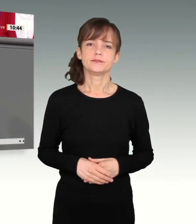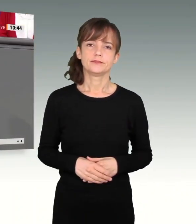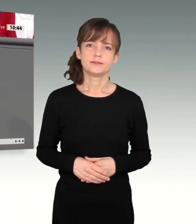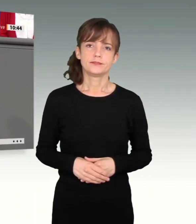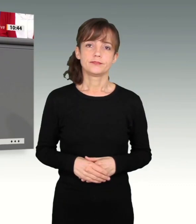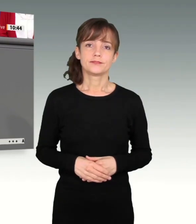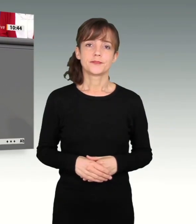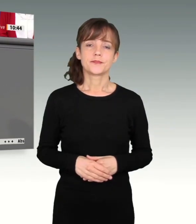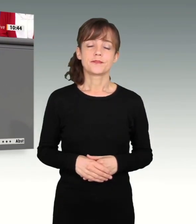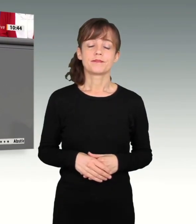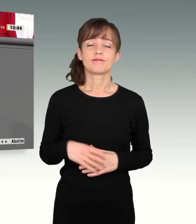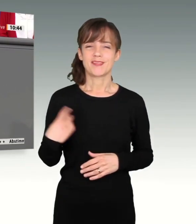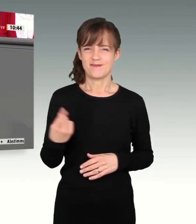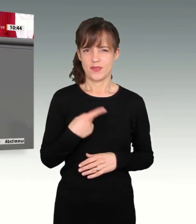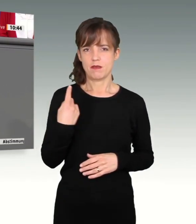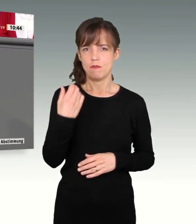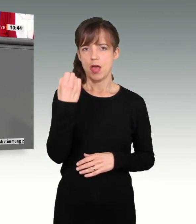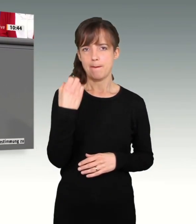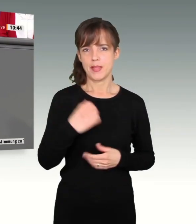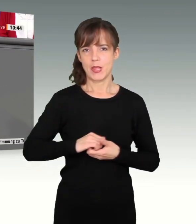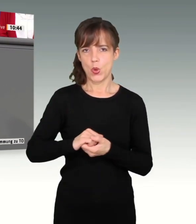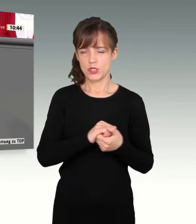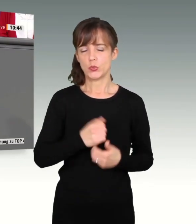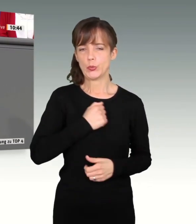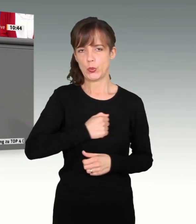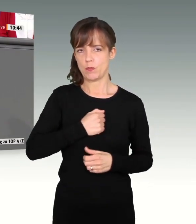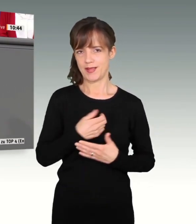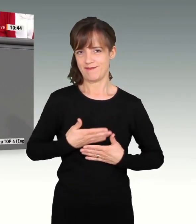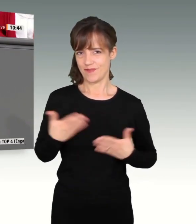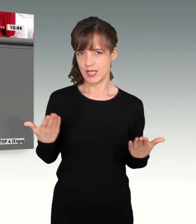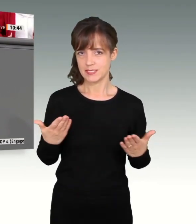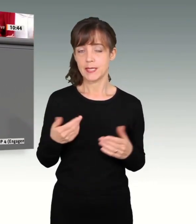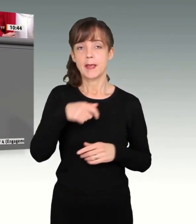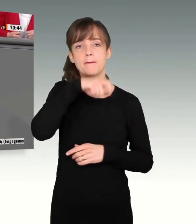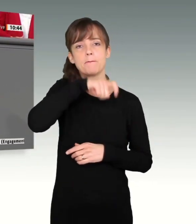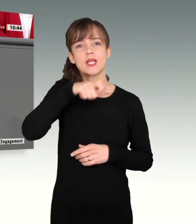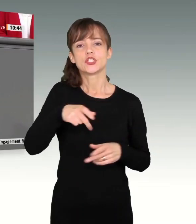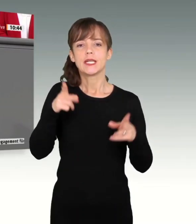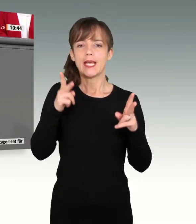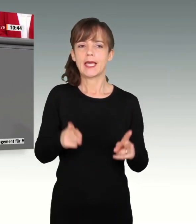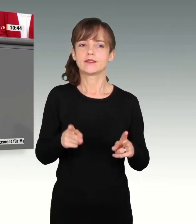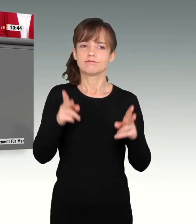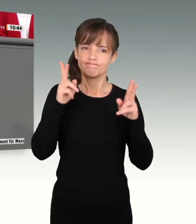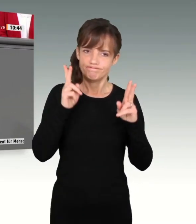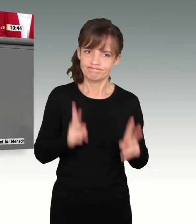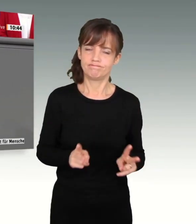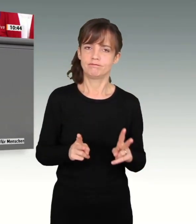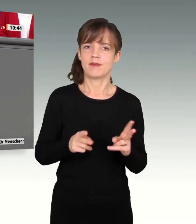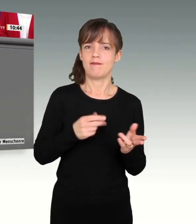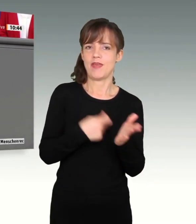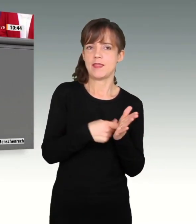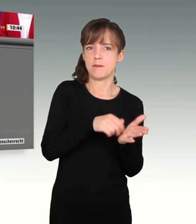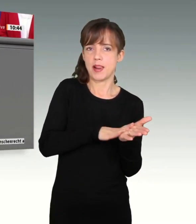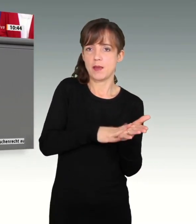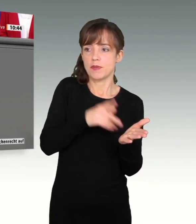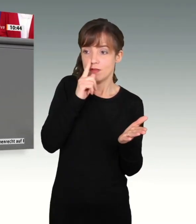Wir werden in der Ampelkoalition dafür sorgen, dass Menschenrechte auch dann zählen, wenn es um wirklich